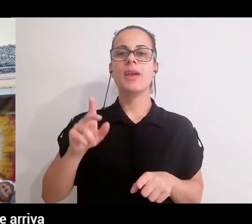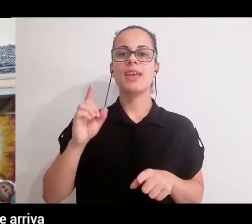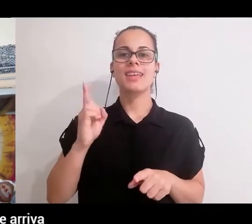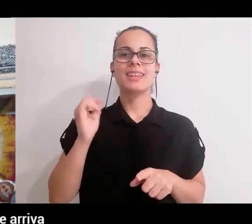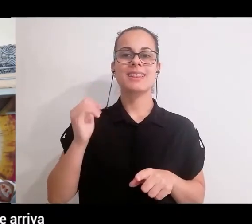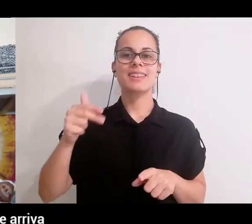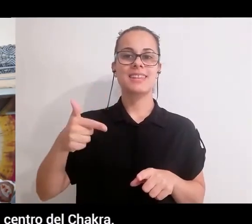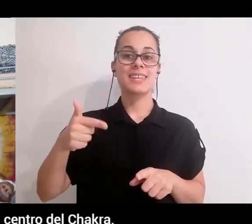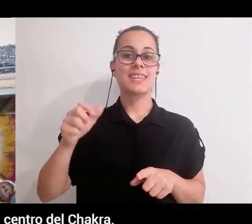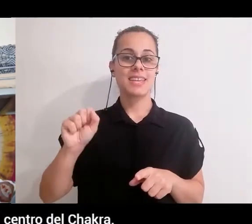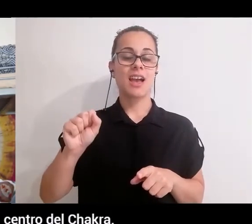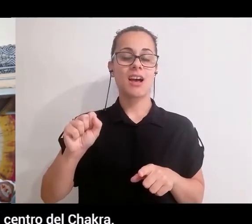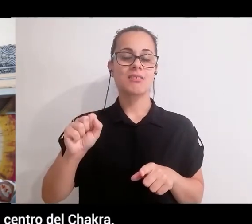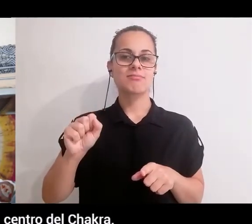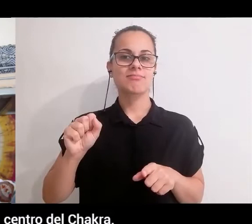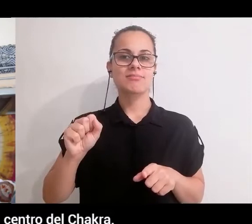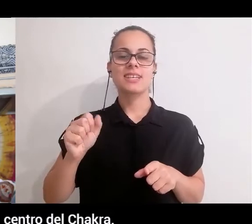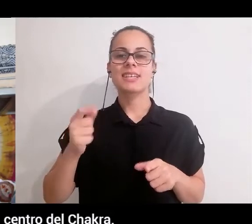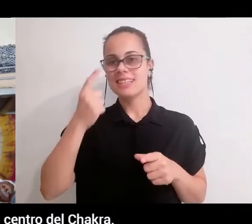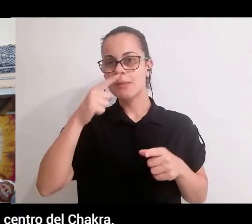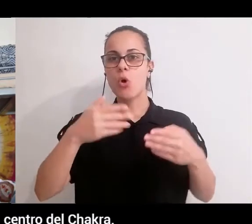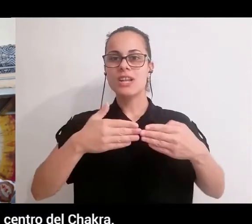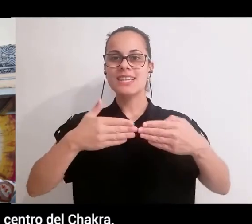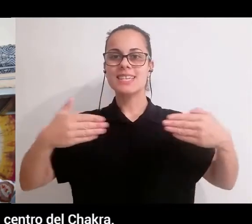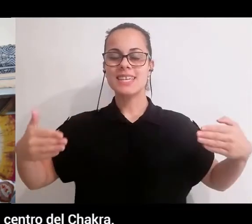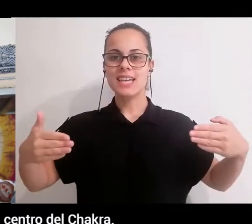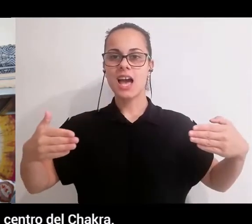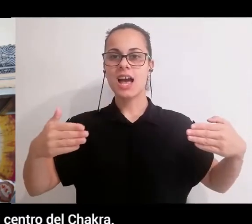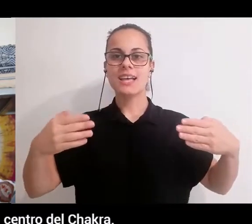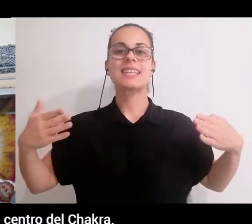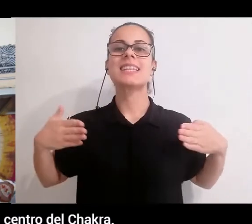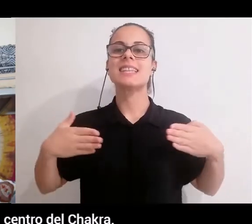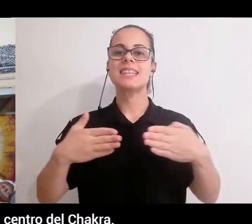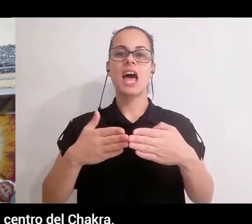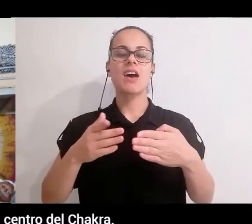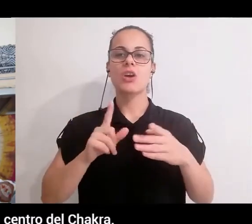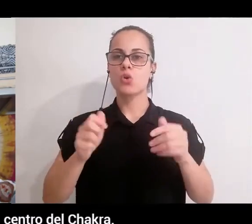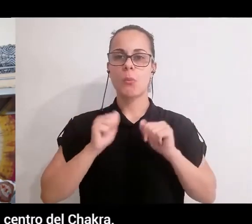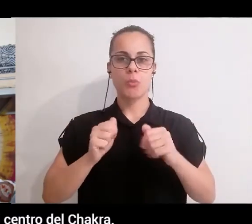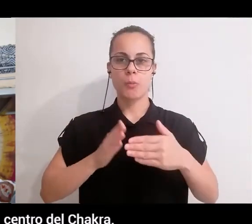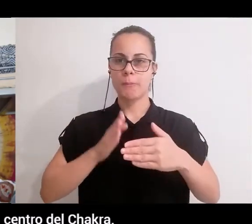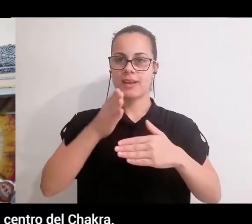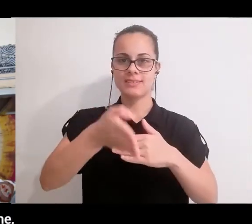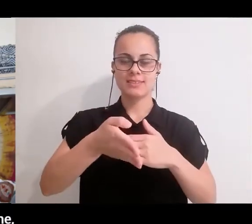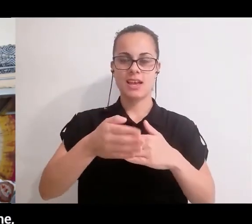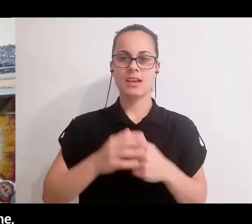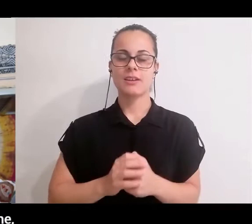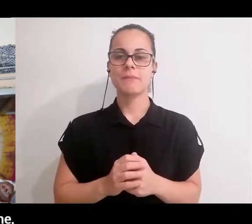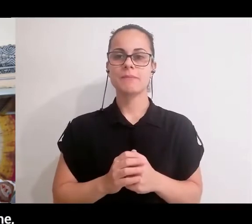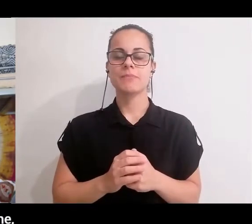all'energia che arriva, di attraversare correttamente il chakra, il centro del chakra.